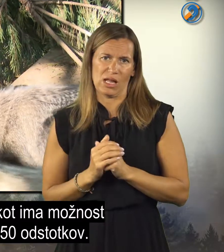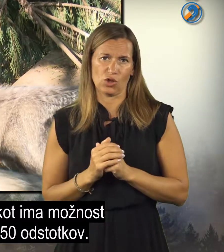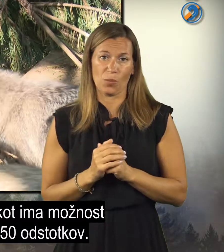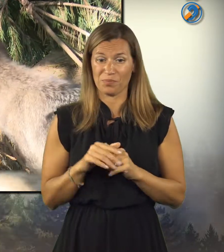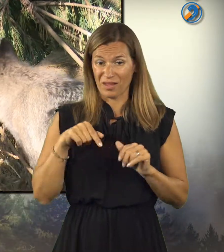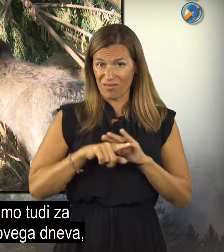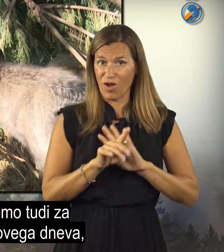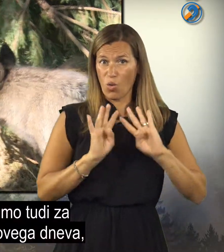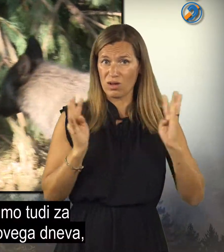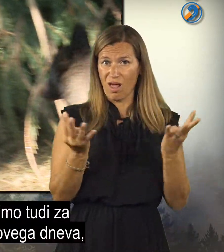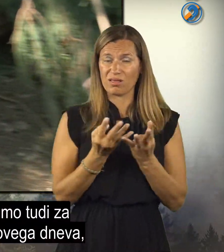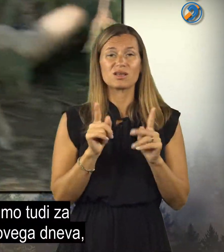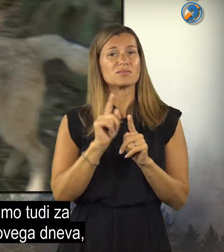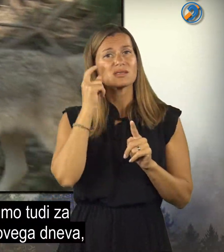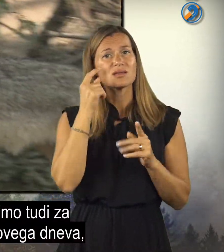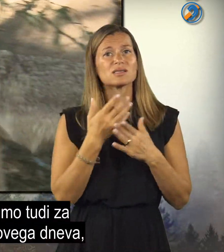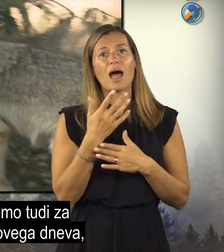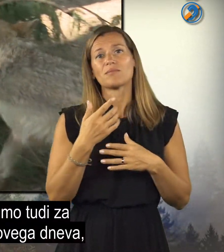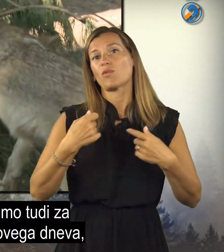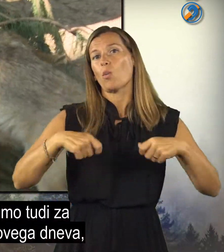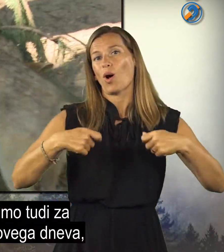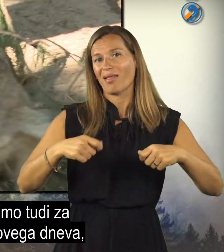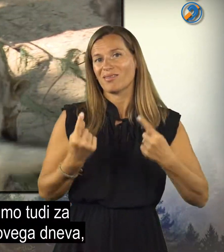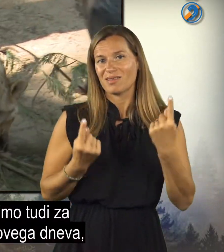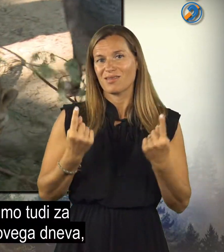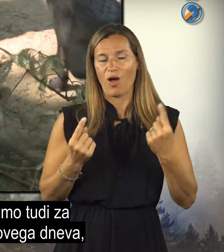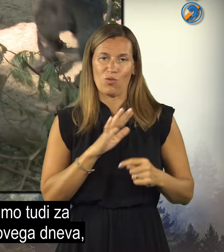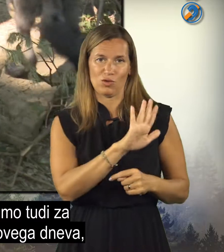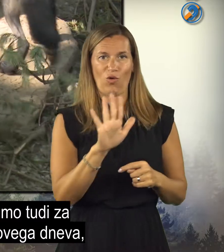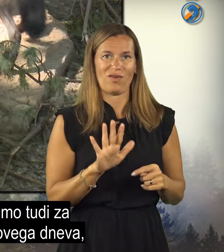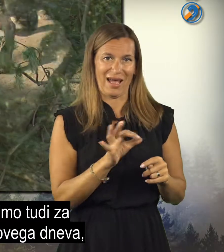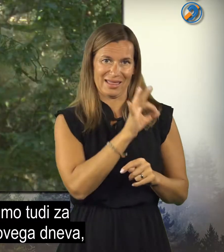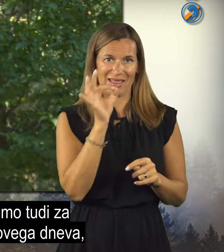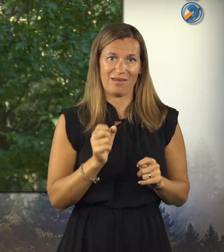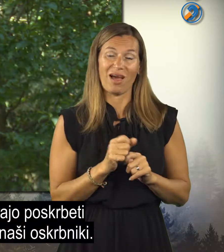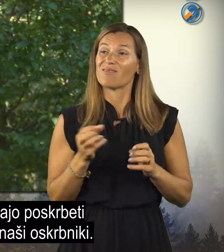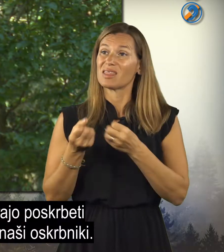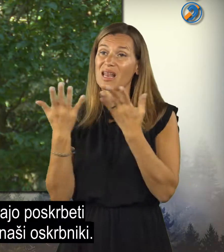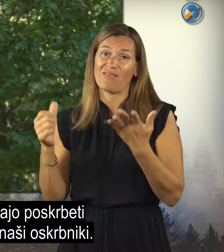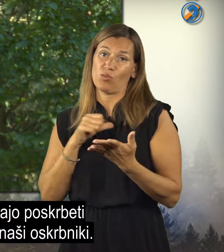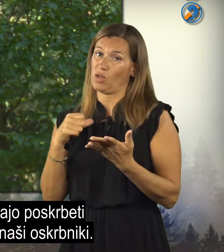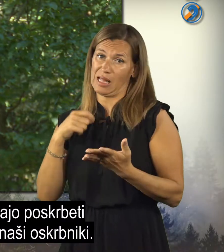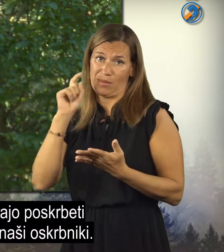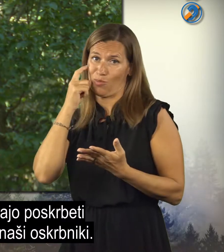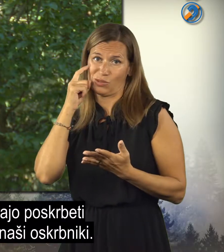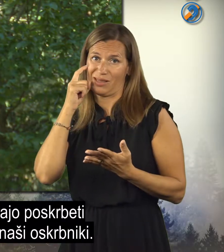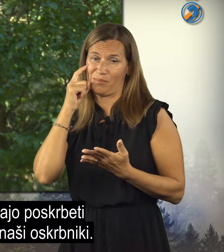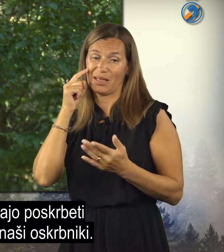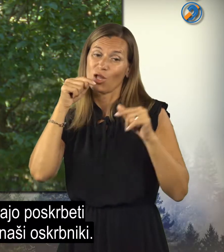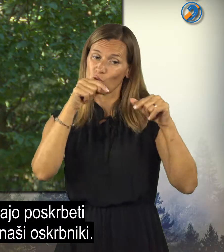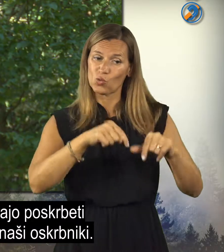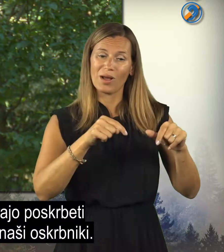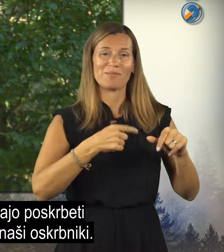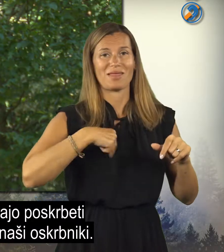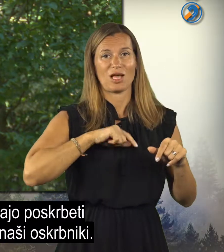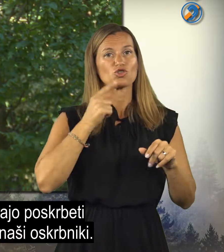procentov. V ogradi skrbimo tudi za popestritev njihovega dneva. Se naravi morajo za sebe sami poskrbeti,